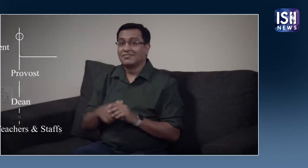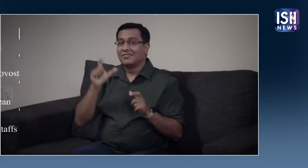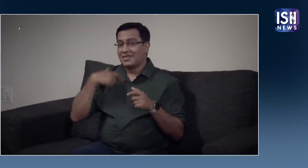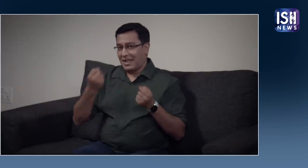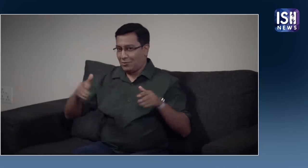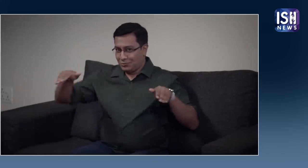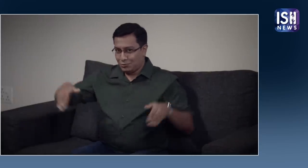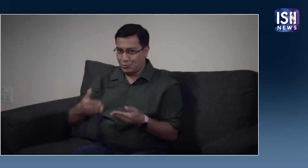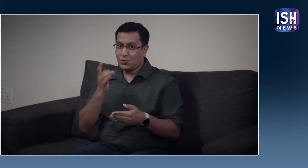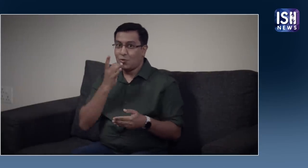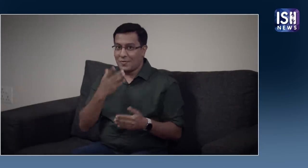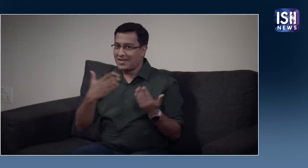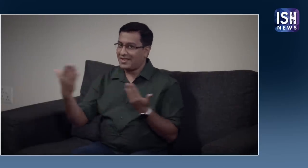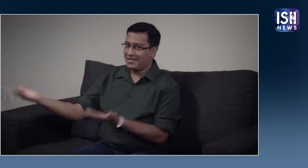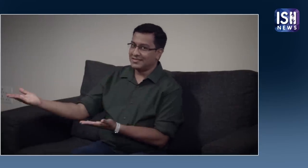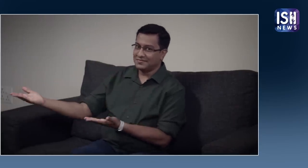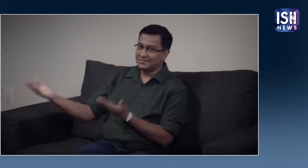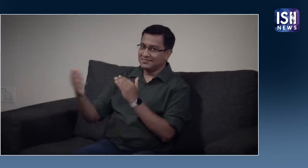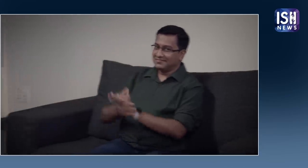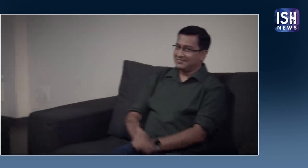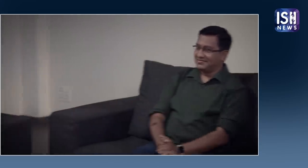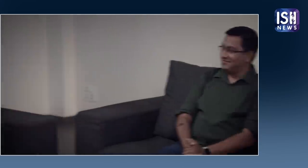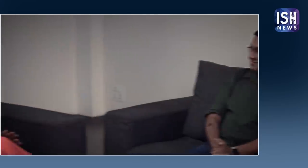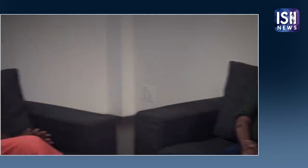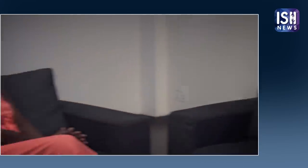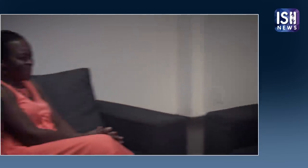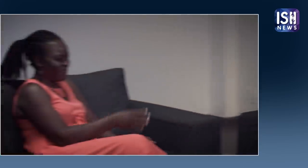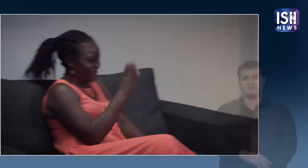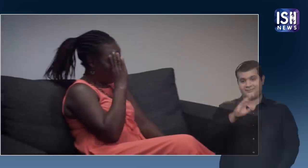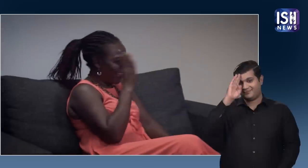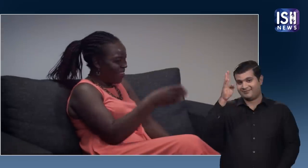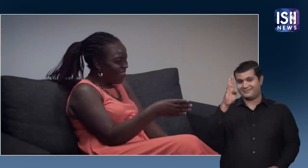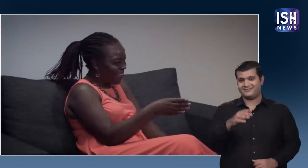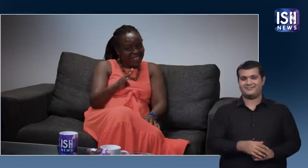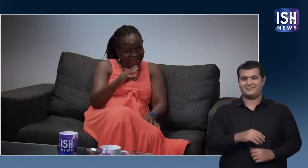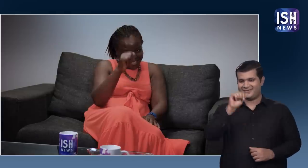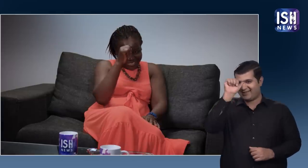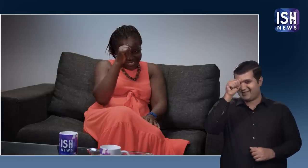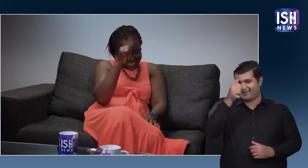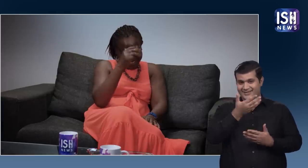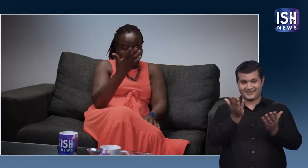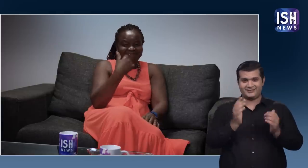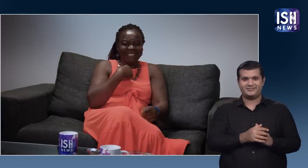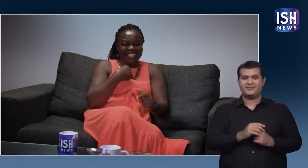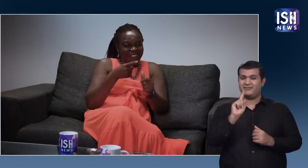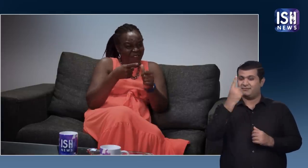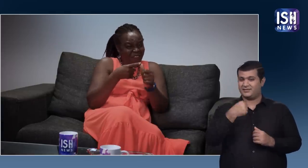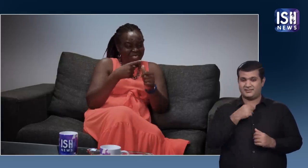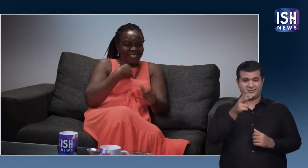अब मैं आपको कूबी से मिलवाता हूँ। हलो इंडिया। सबसे पहले